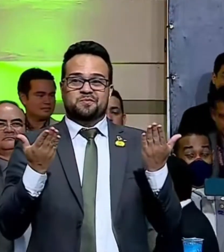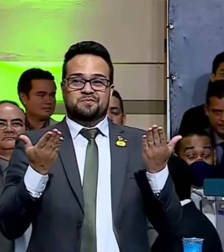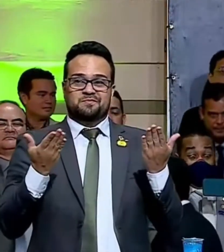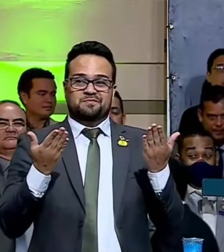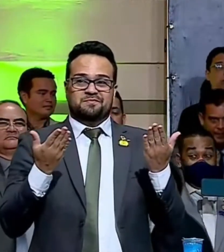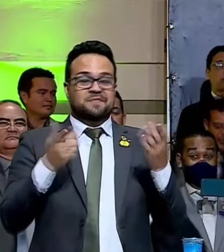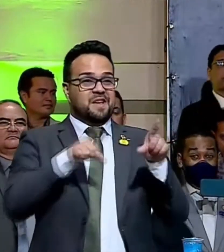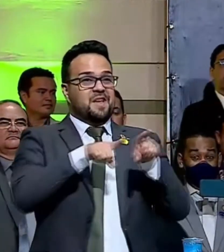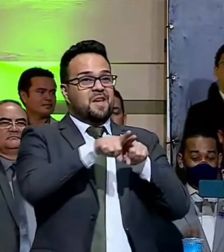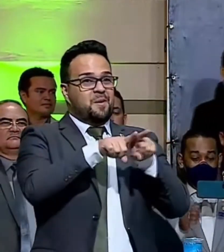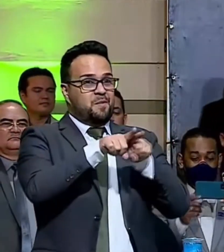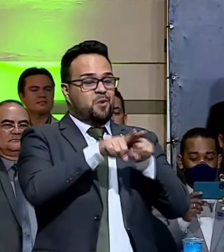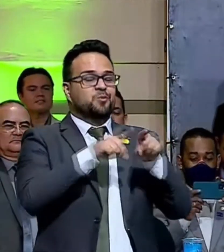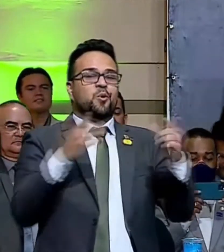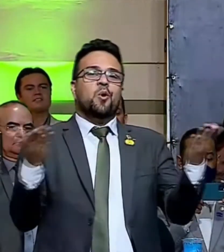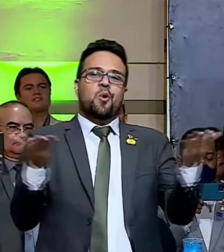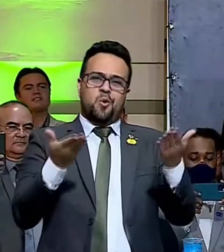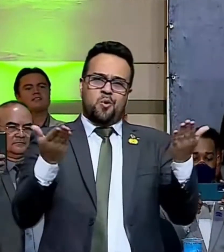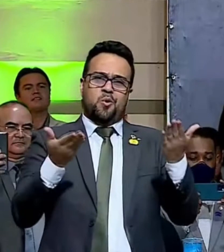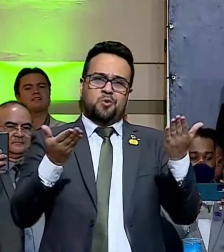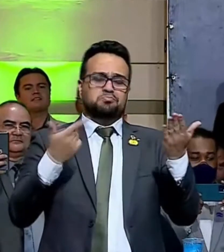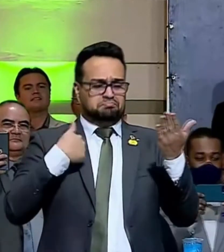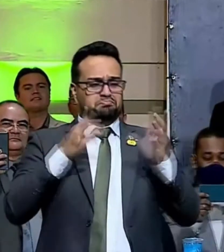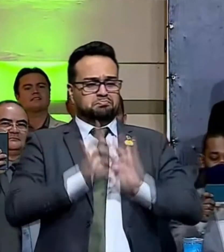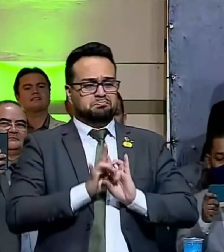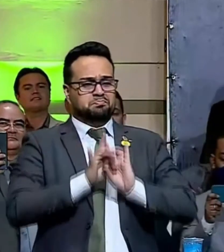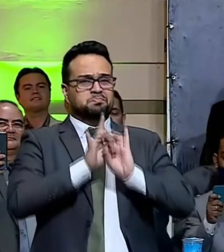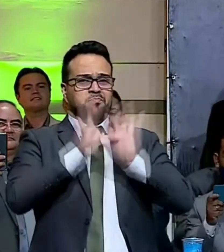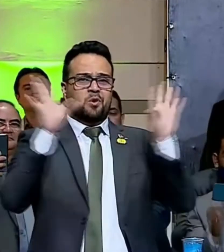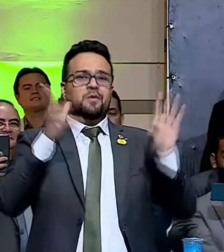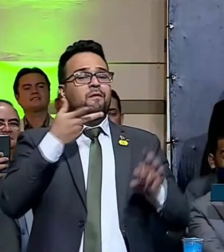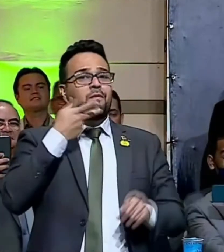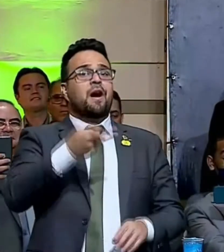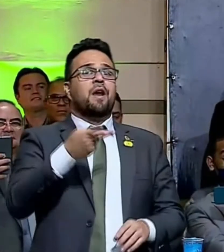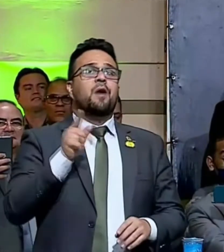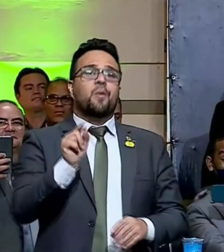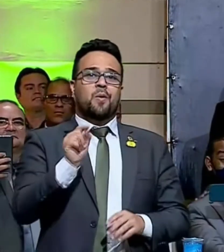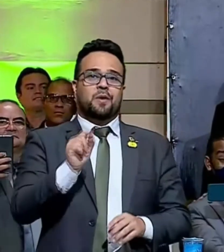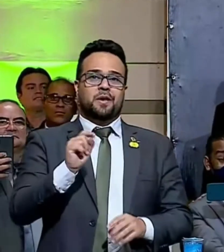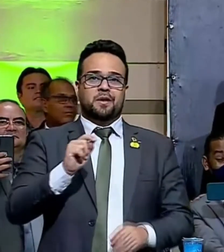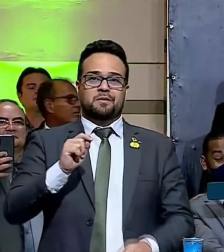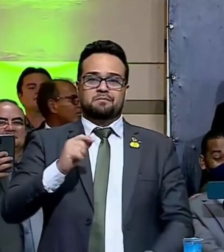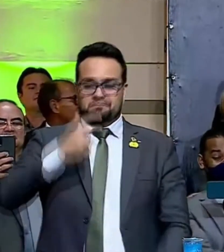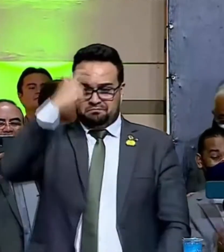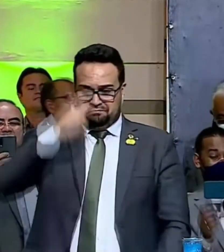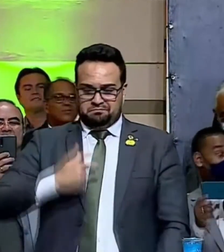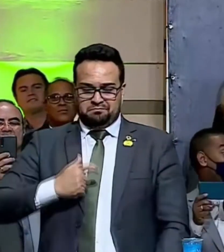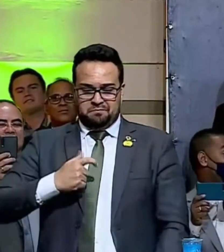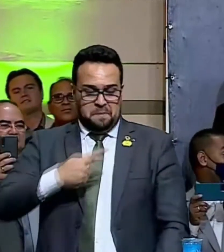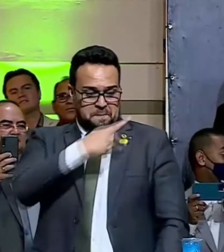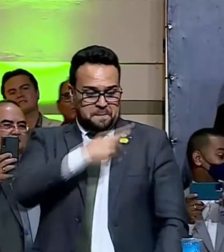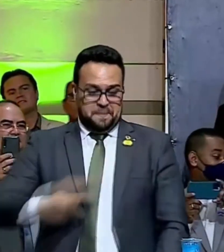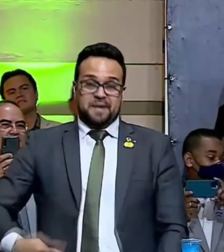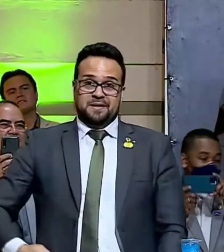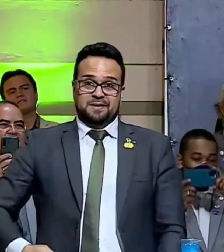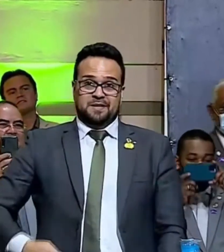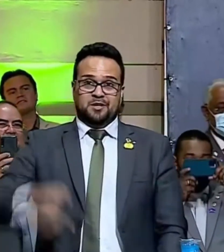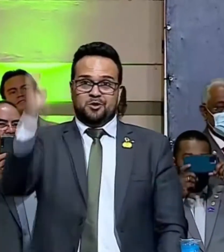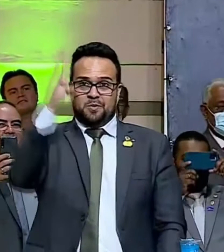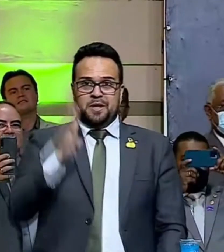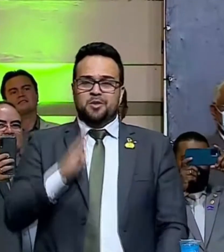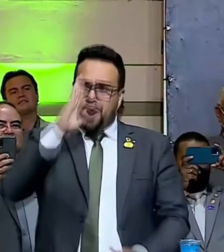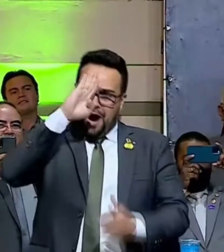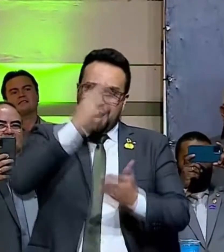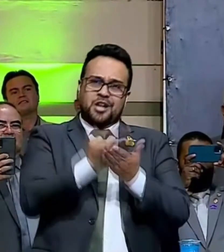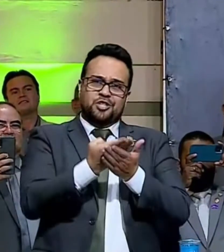hoje nós podemos dizer que temos um presidente da República que acredita em Deus,